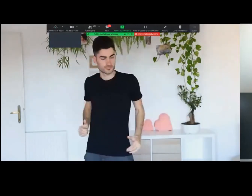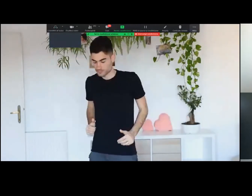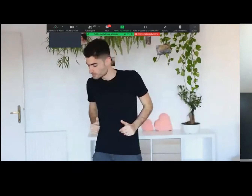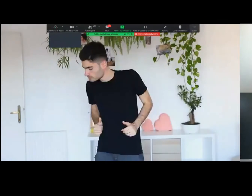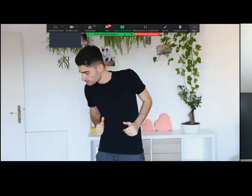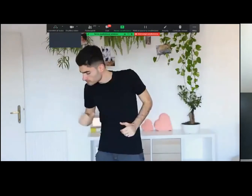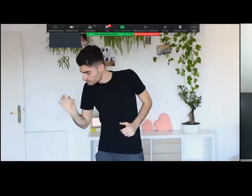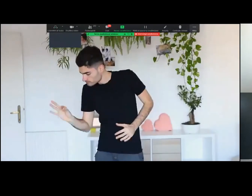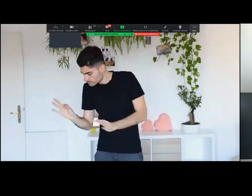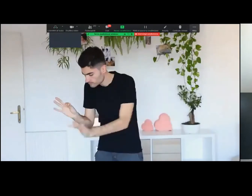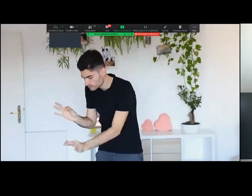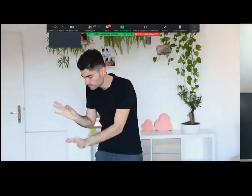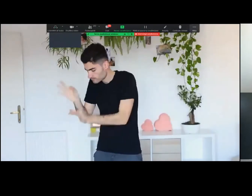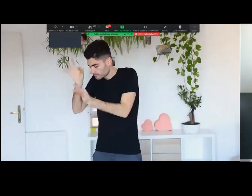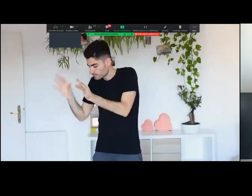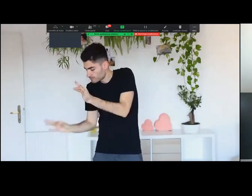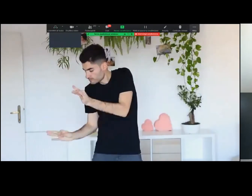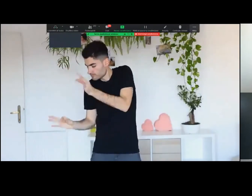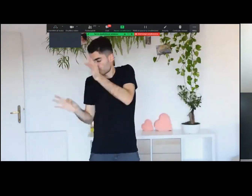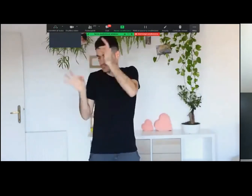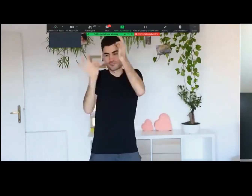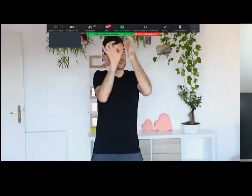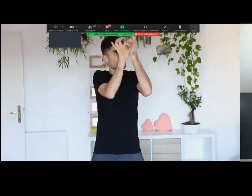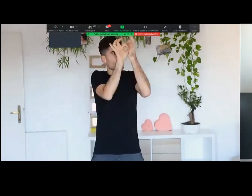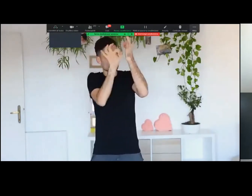Grazie. Grazie.